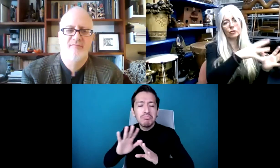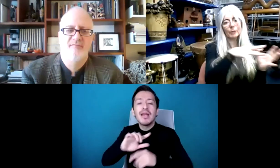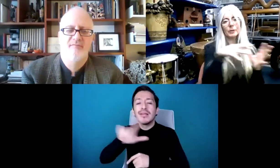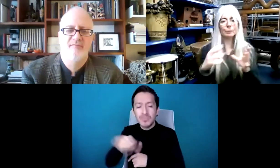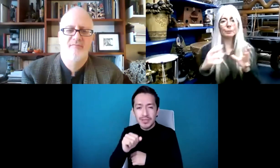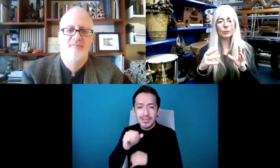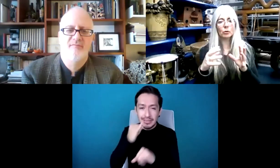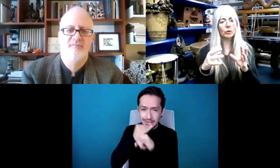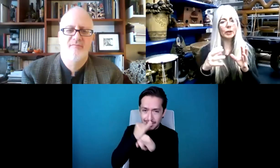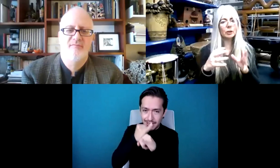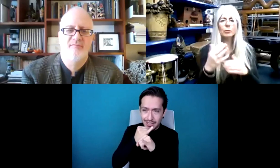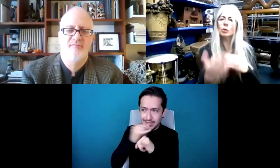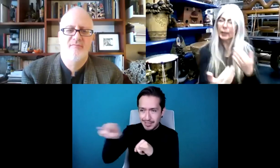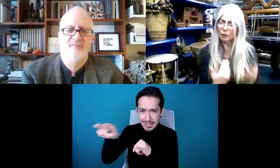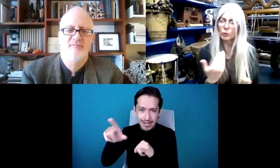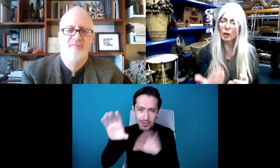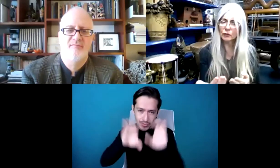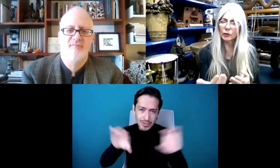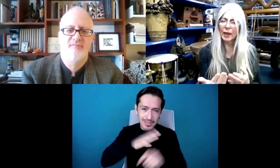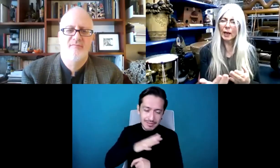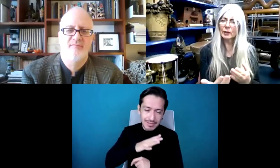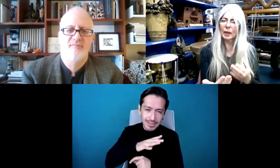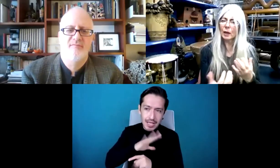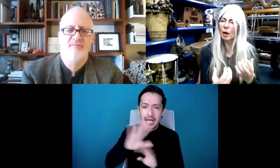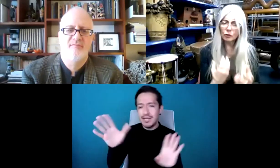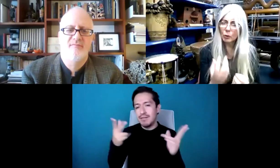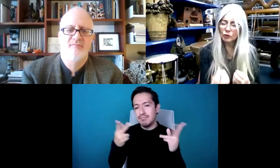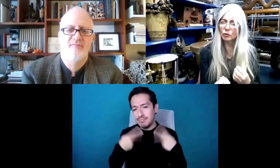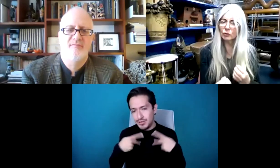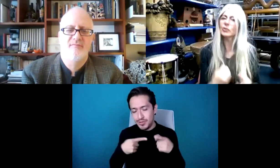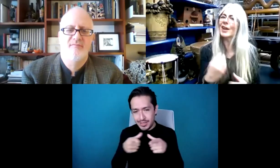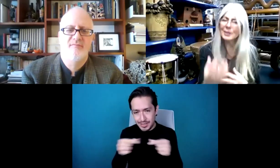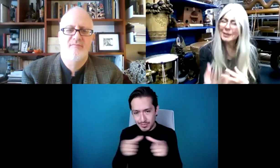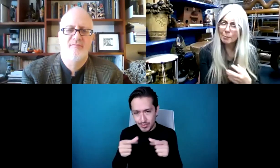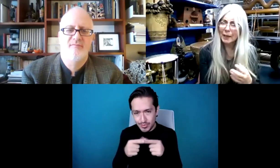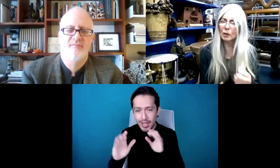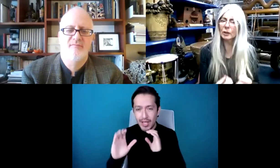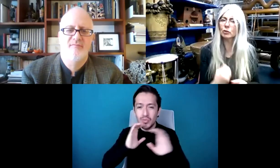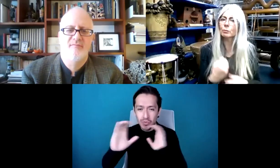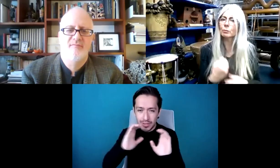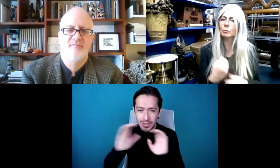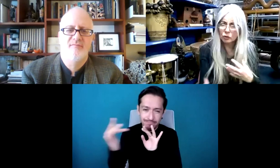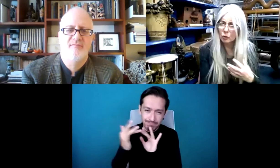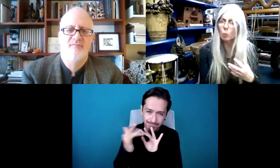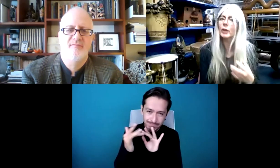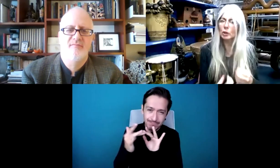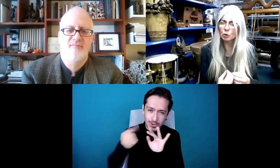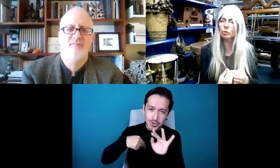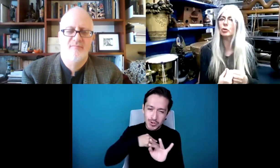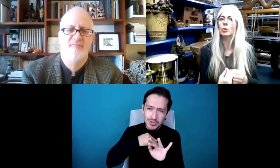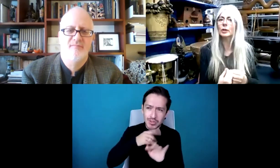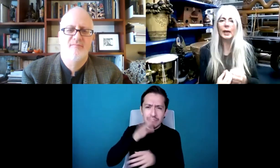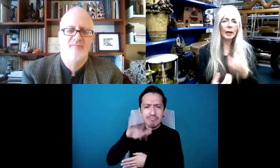teníamos computadoras, entonces muchos japoneses pudieron comunicarse con nosotros y preguntarnos y